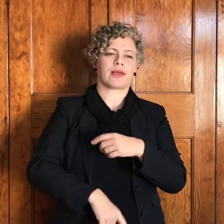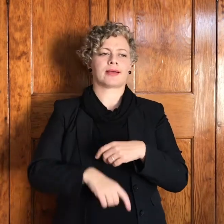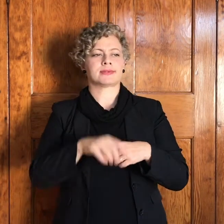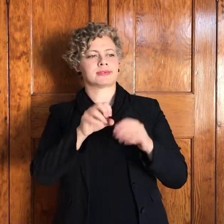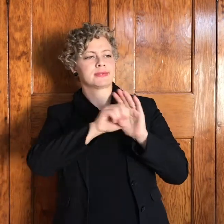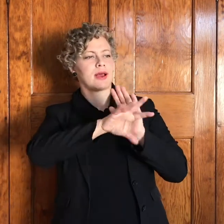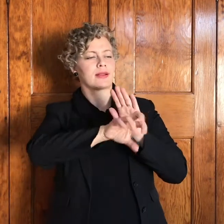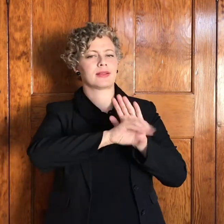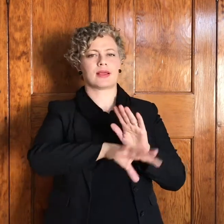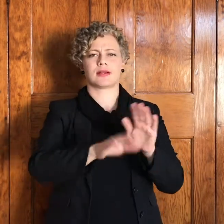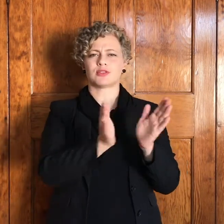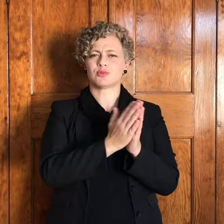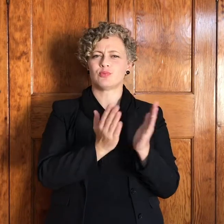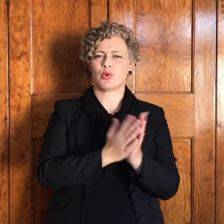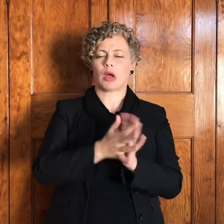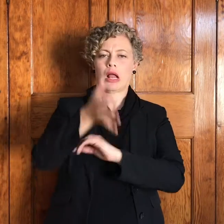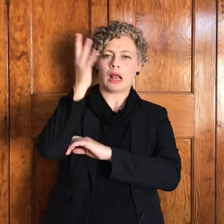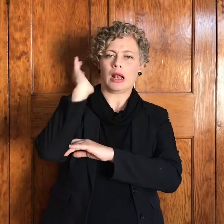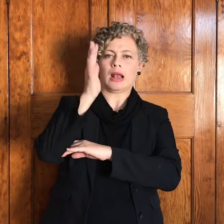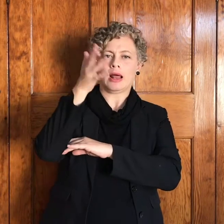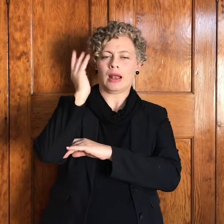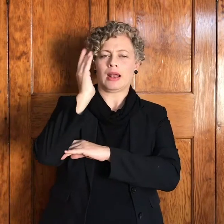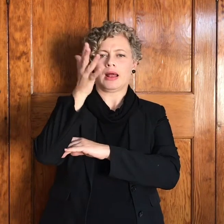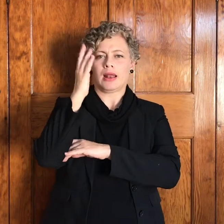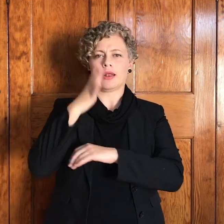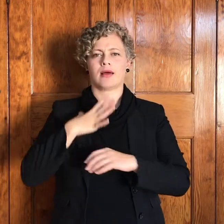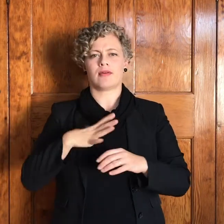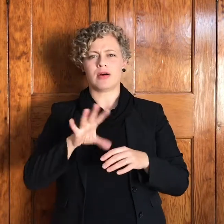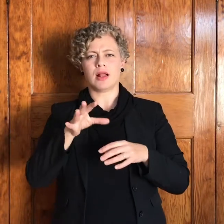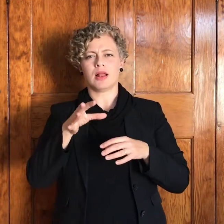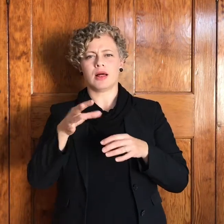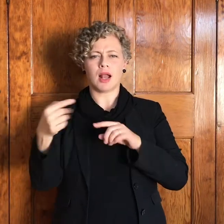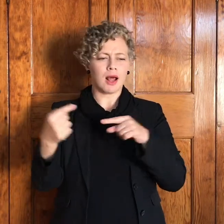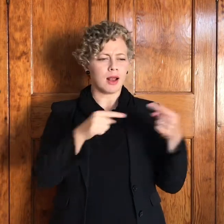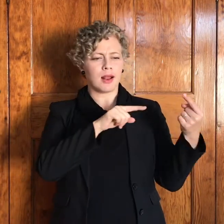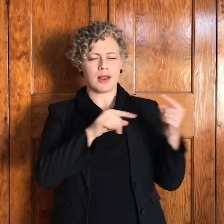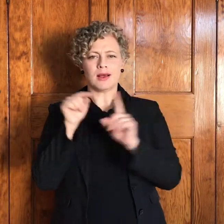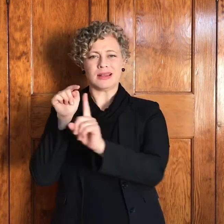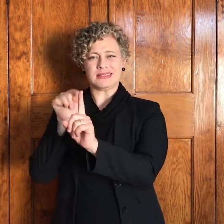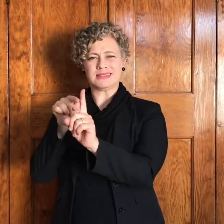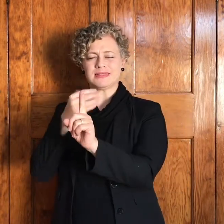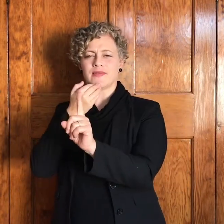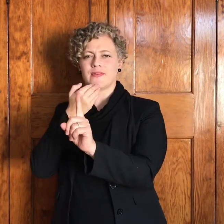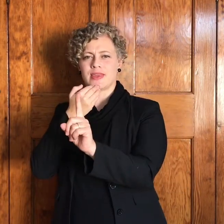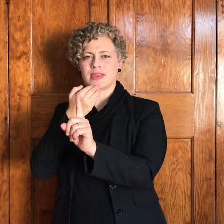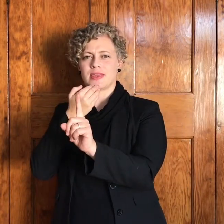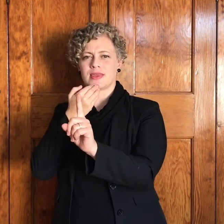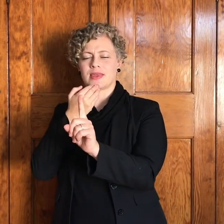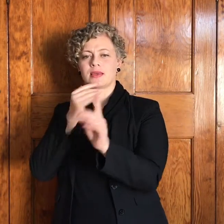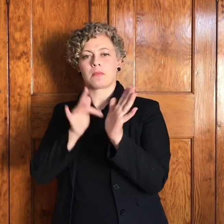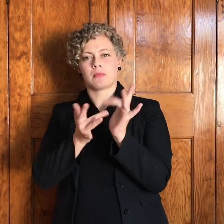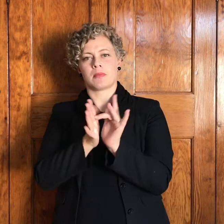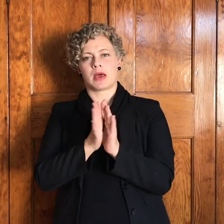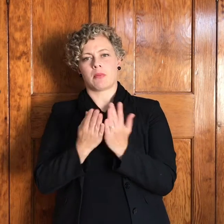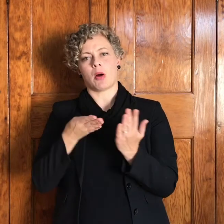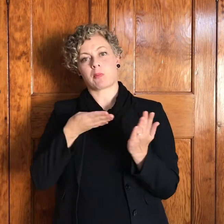hier staan het hy geveg met een man so ons kan sê hy met een man geveg en ons kan sê